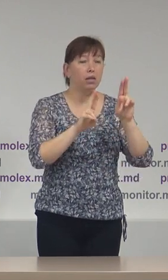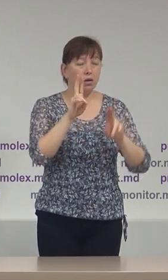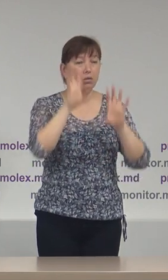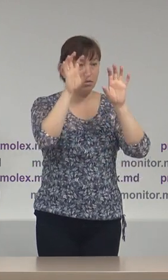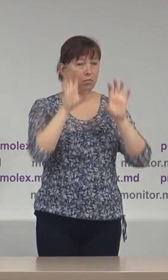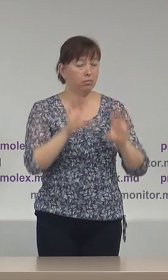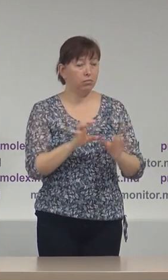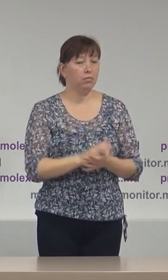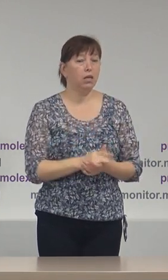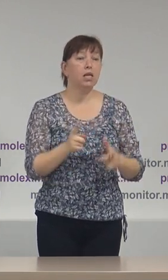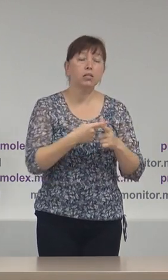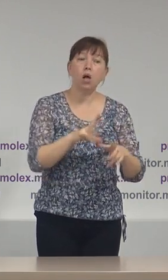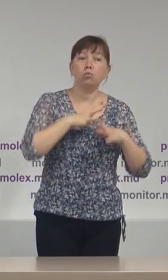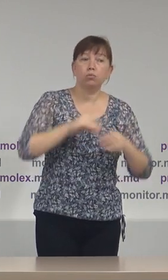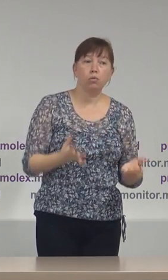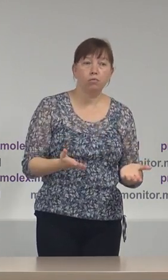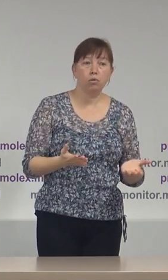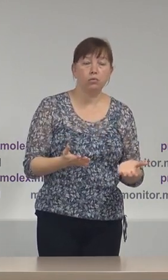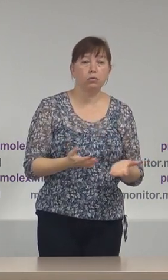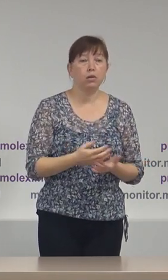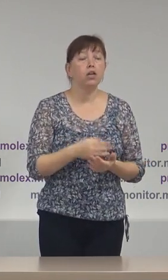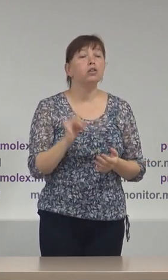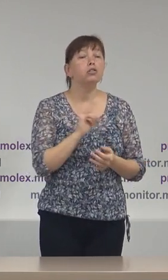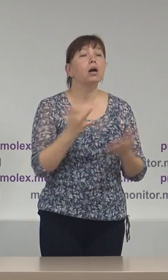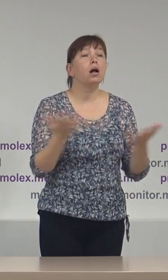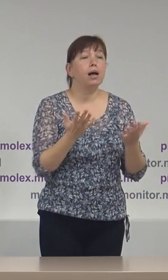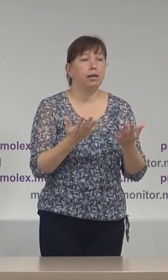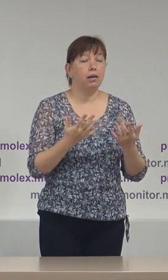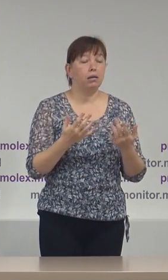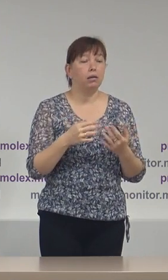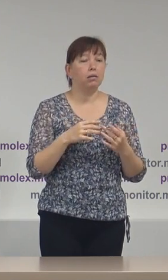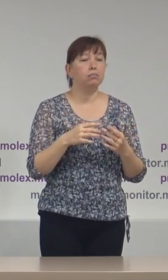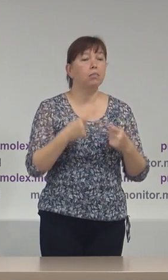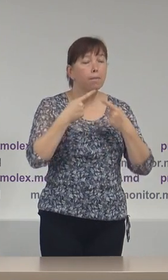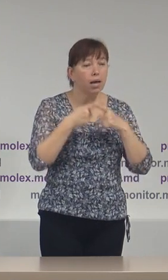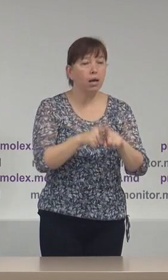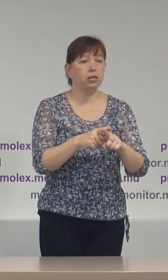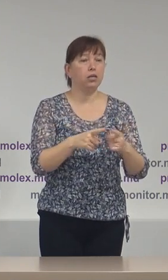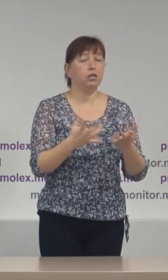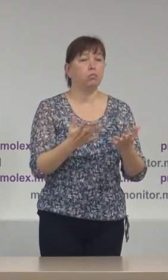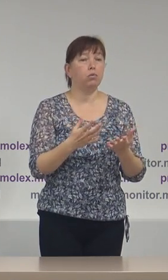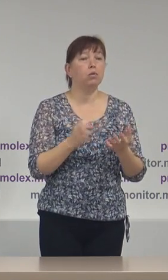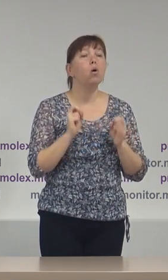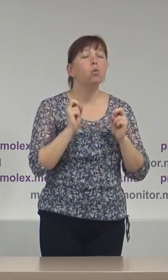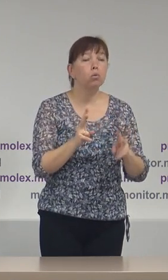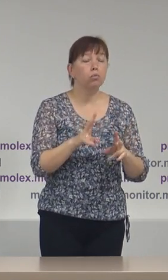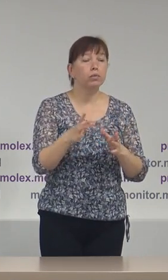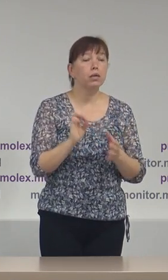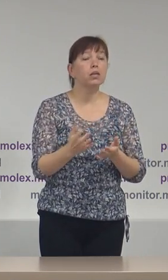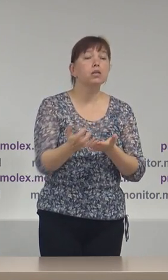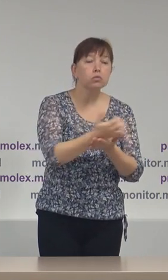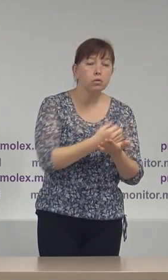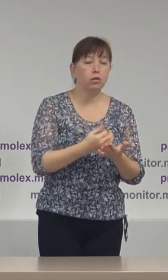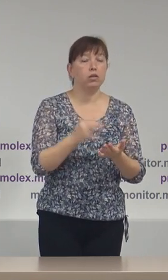legislative care sunt. Și în ultimul rând care este mecanismul și modalitatea de selectare și de